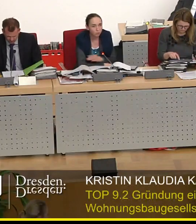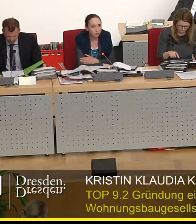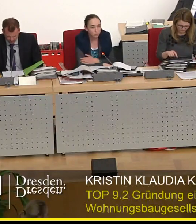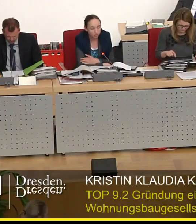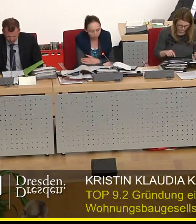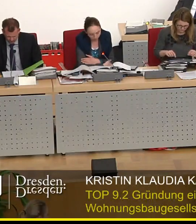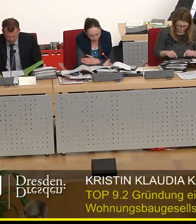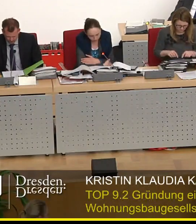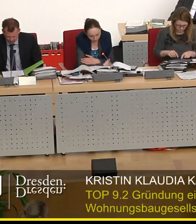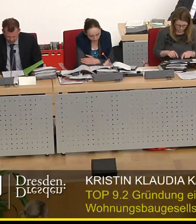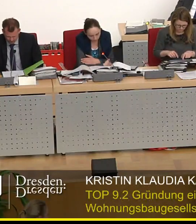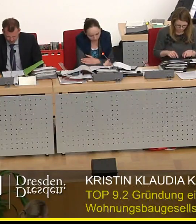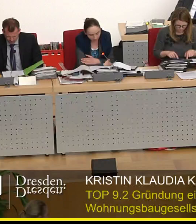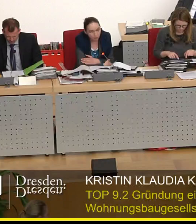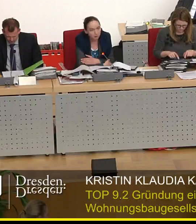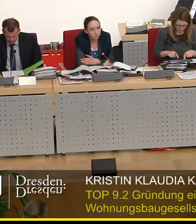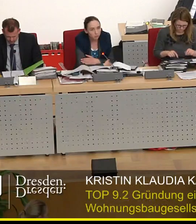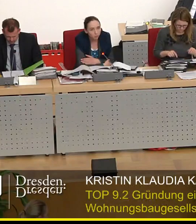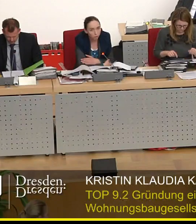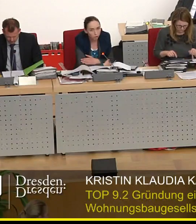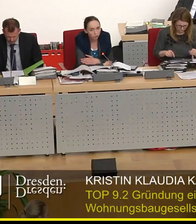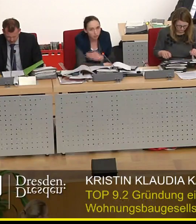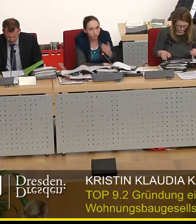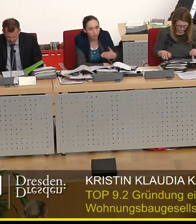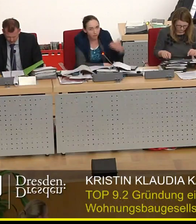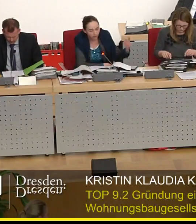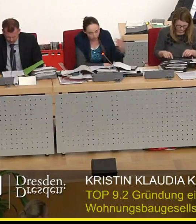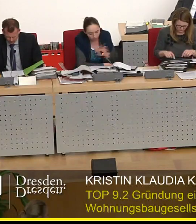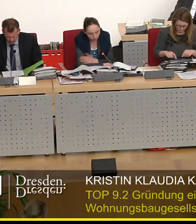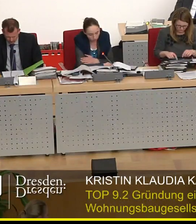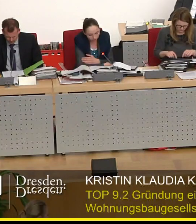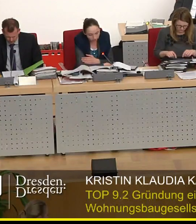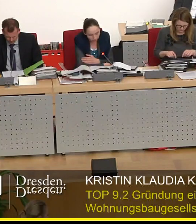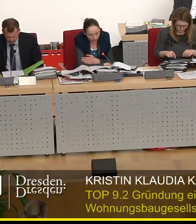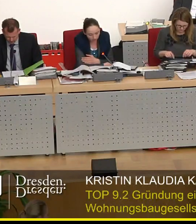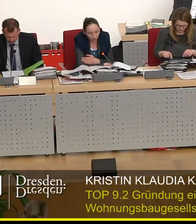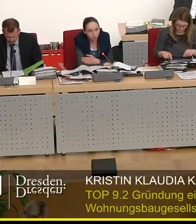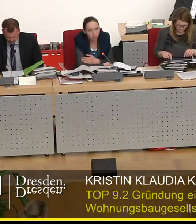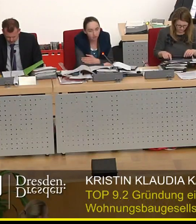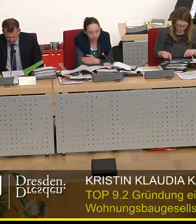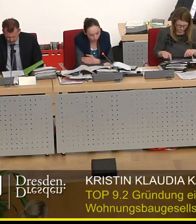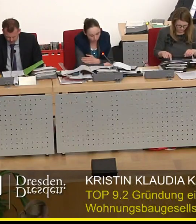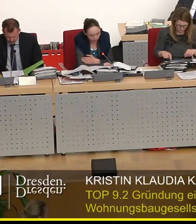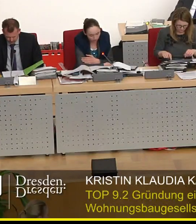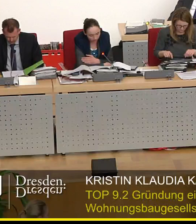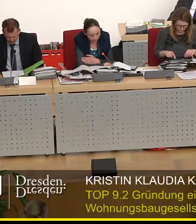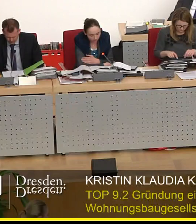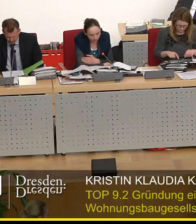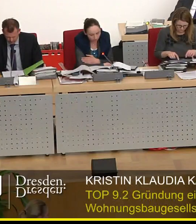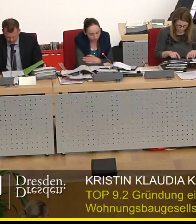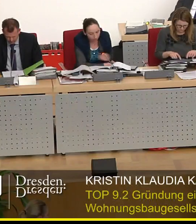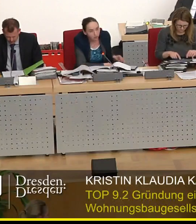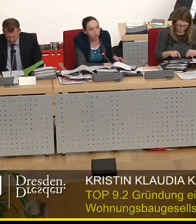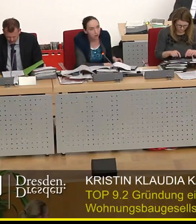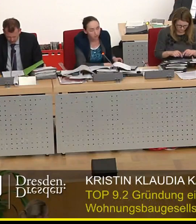Wirtschaftsplan betrifft, es werden zwölf Grundstücke in einer ersten Tranche eingelegt durch die Landeshauptstadt Dresden.